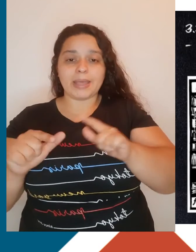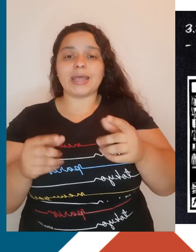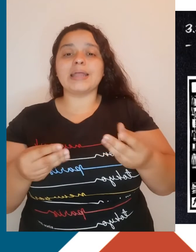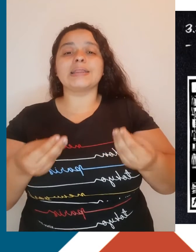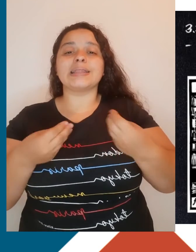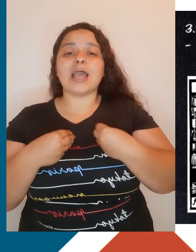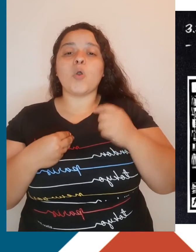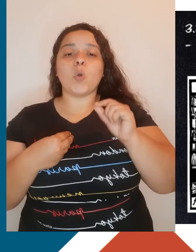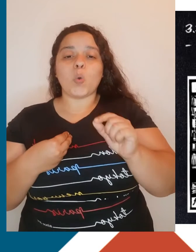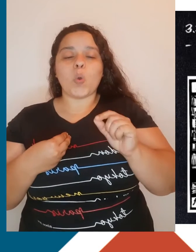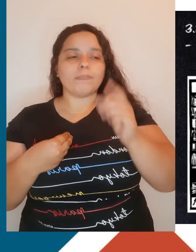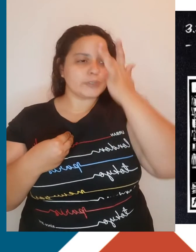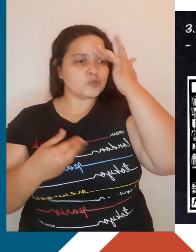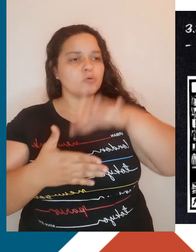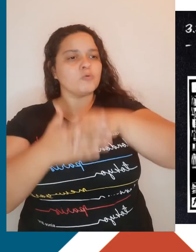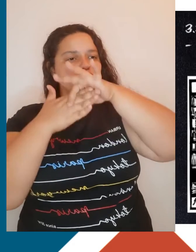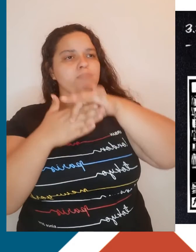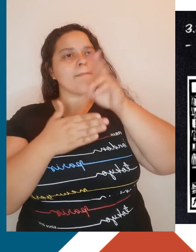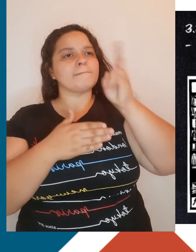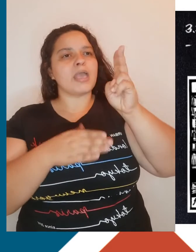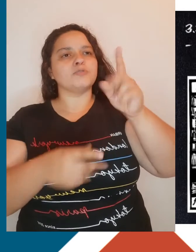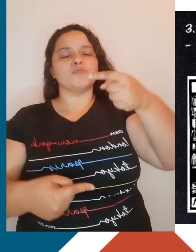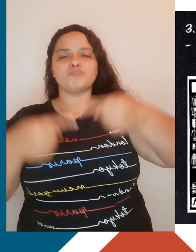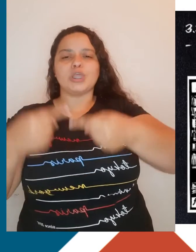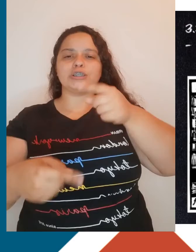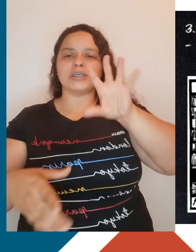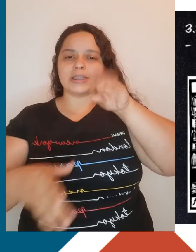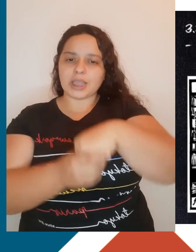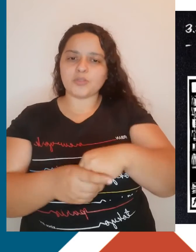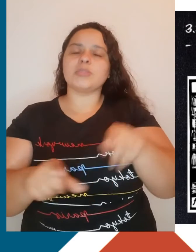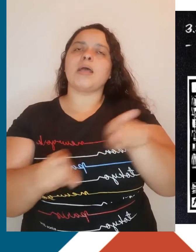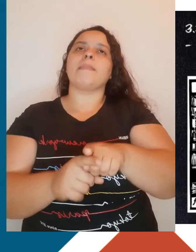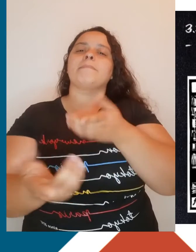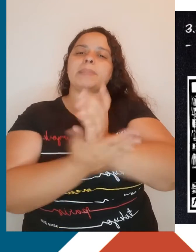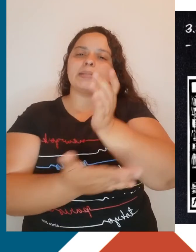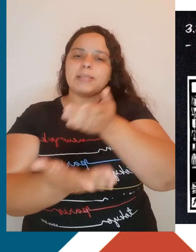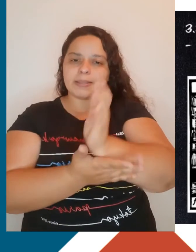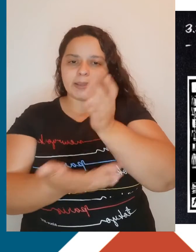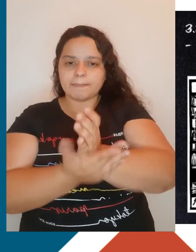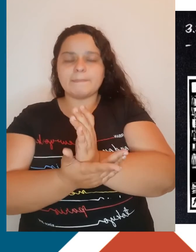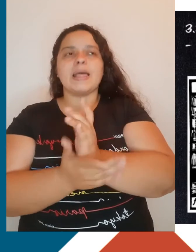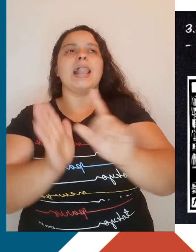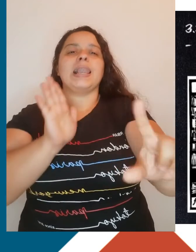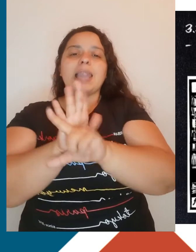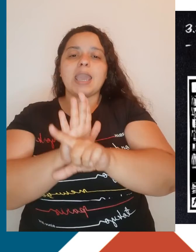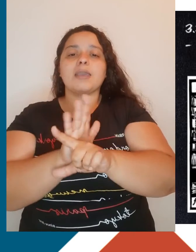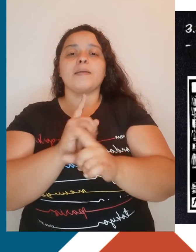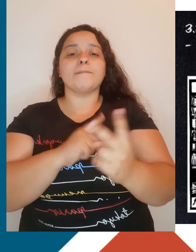eleger representantes seus e buscar aprovar leis de proteção aos operários. No mesmo período,